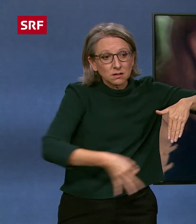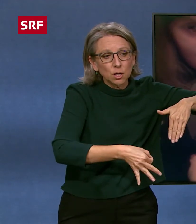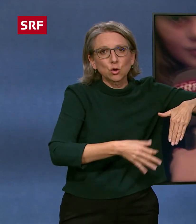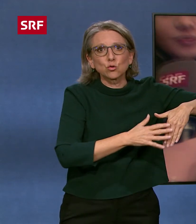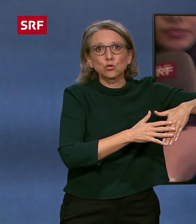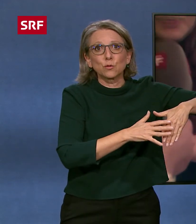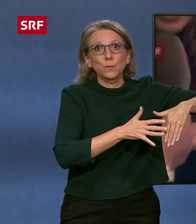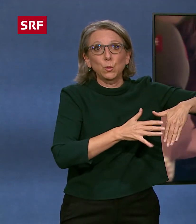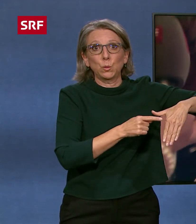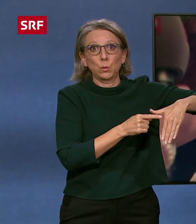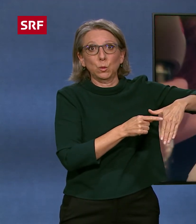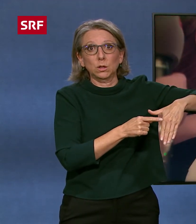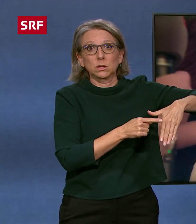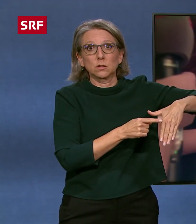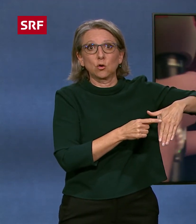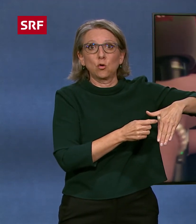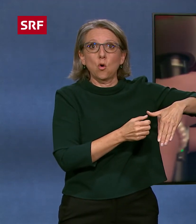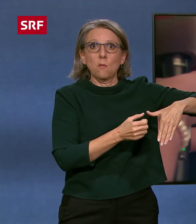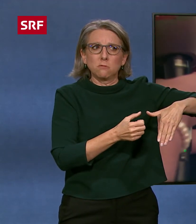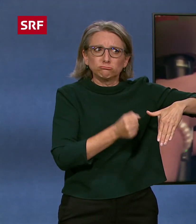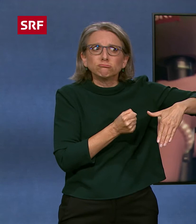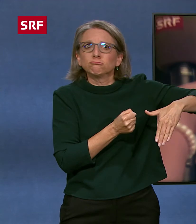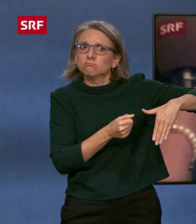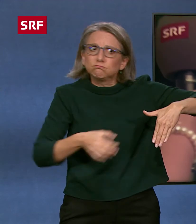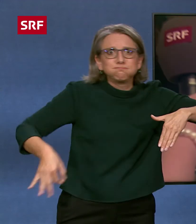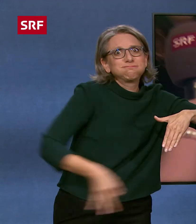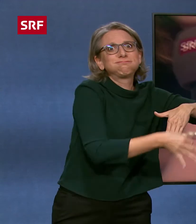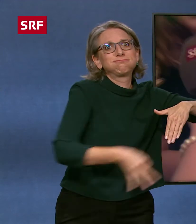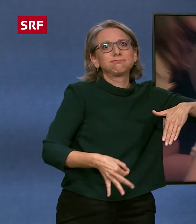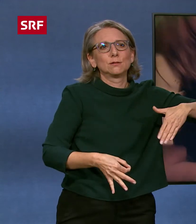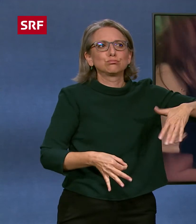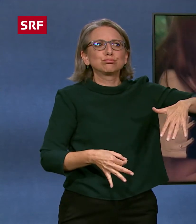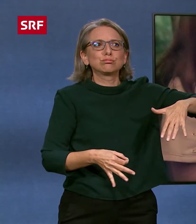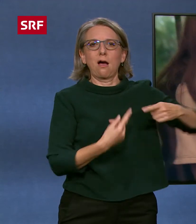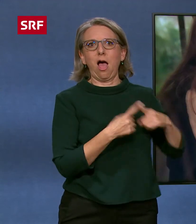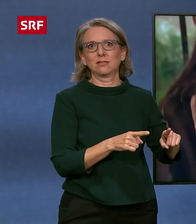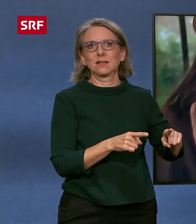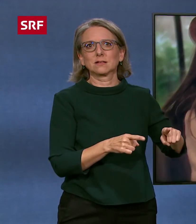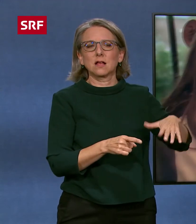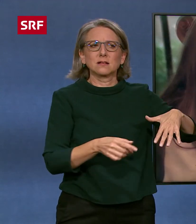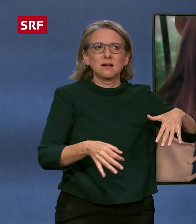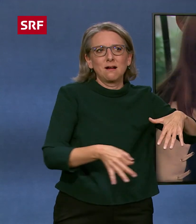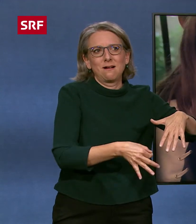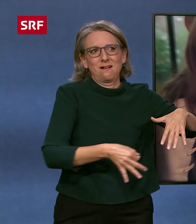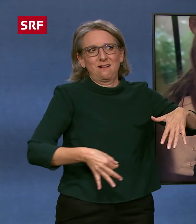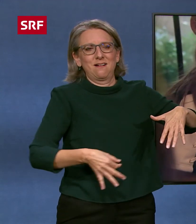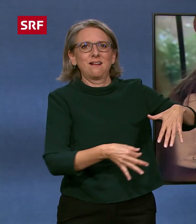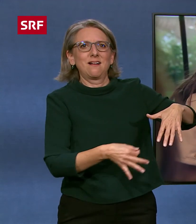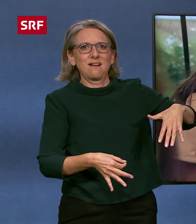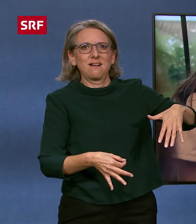wie man spielt. Man spielt kräftig und dann klingt das